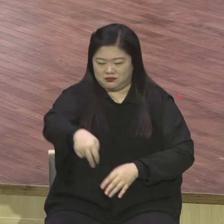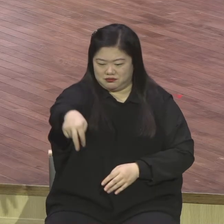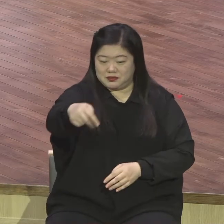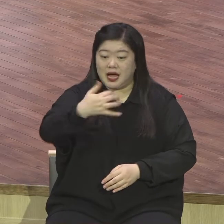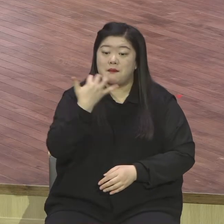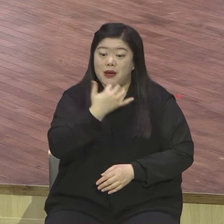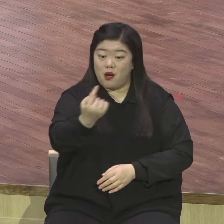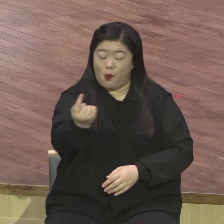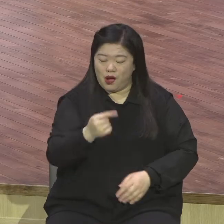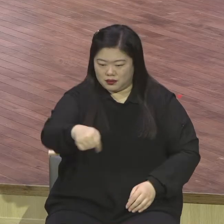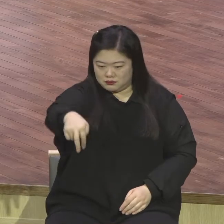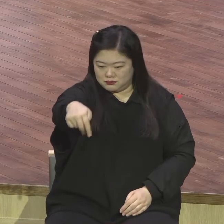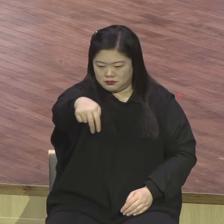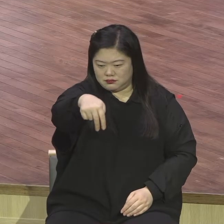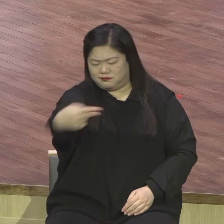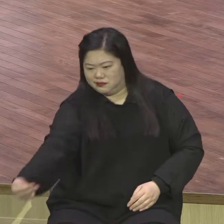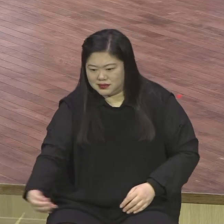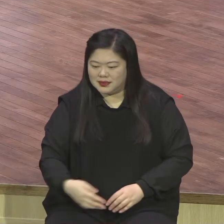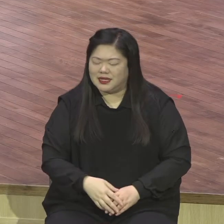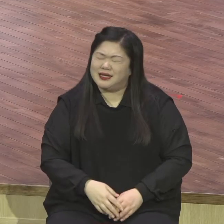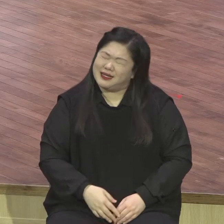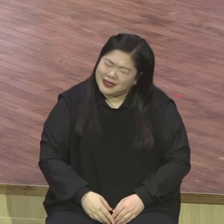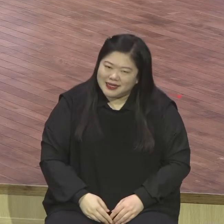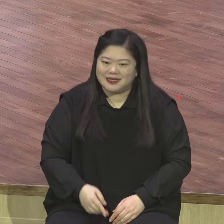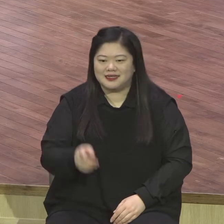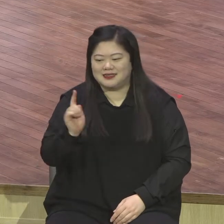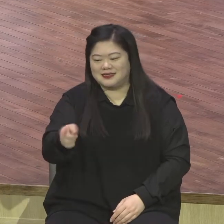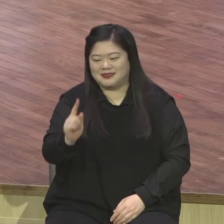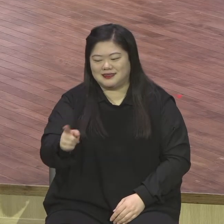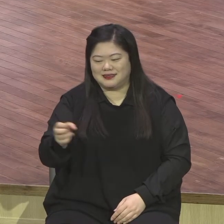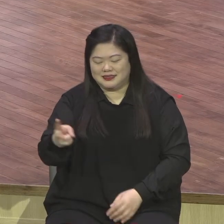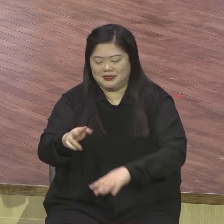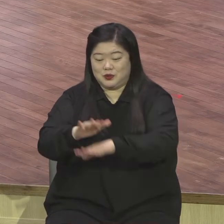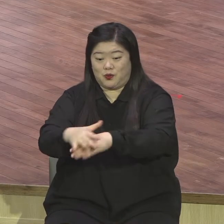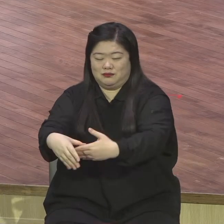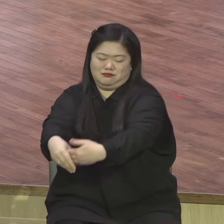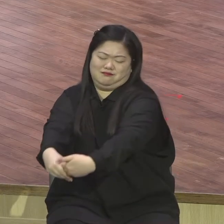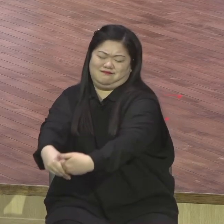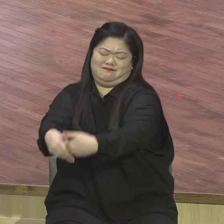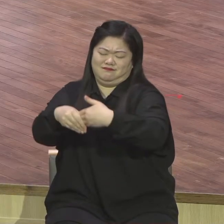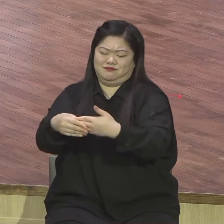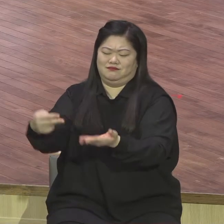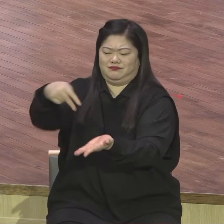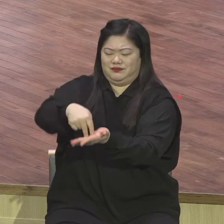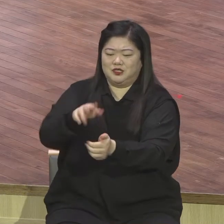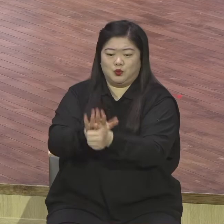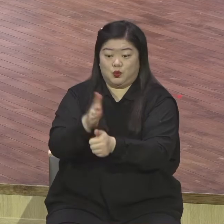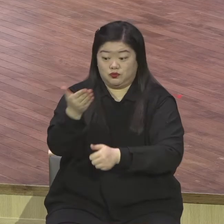붙잡아 주시면 하는 말씀입니다 믿음이 적은 자야 왜 의심했냐